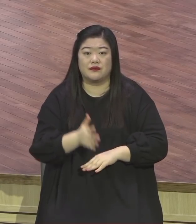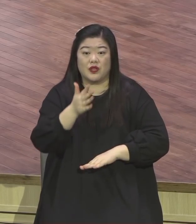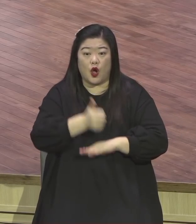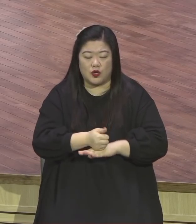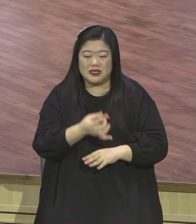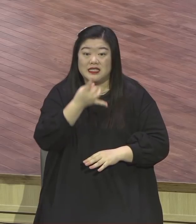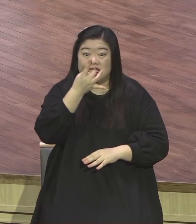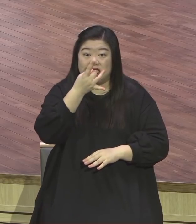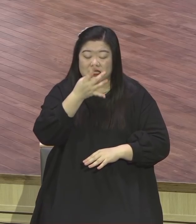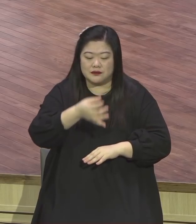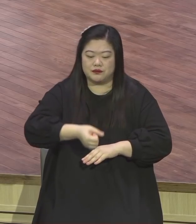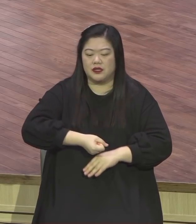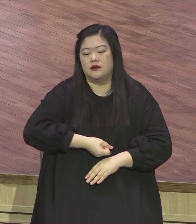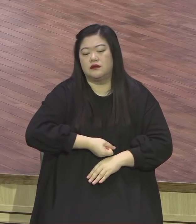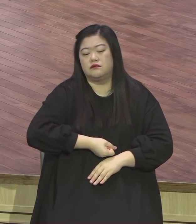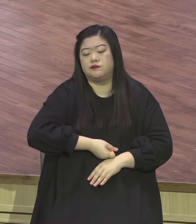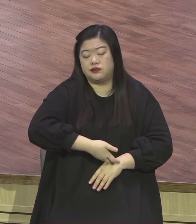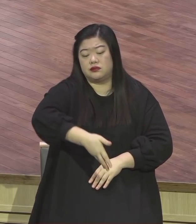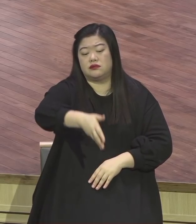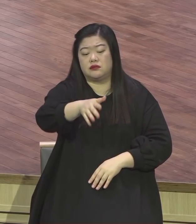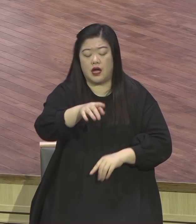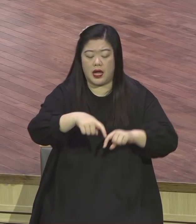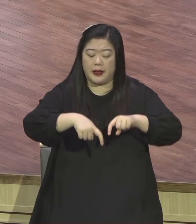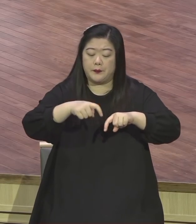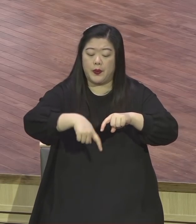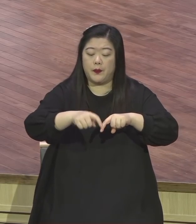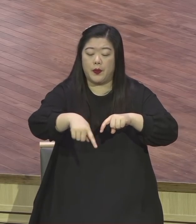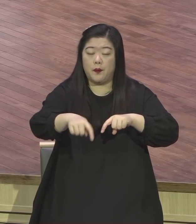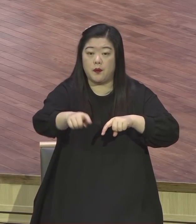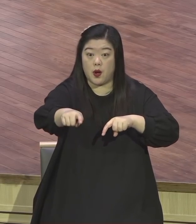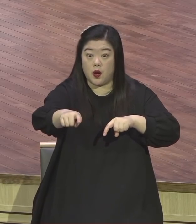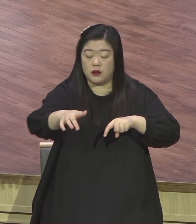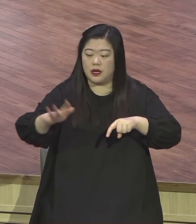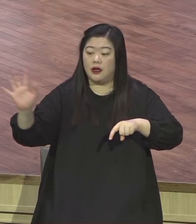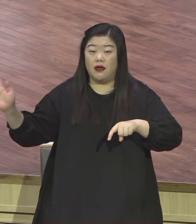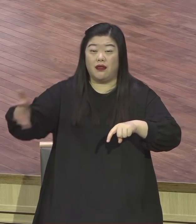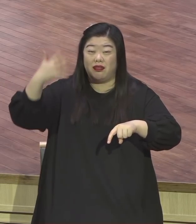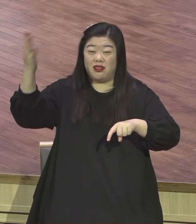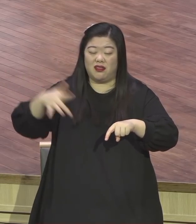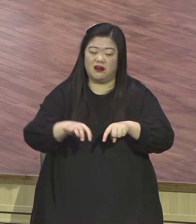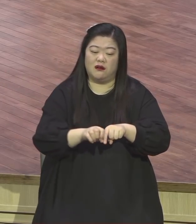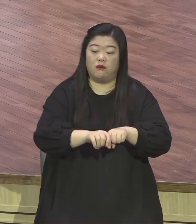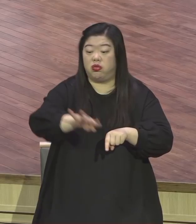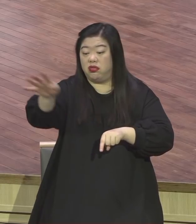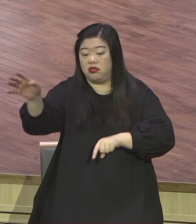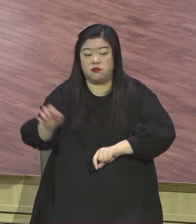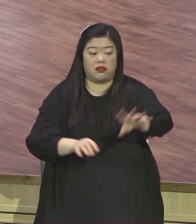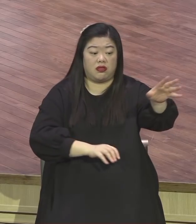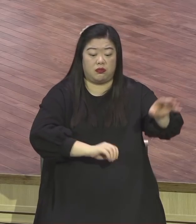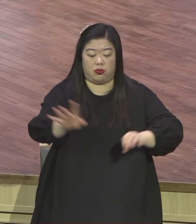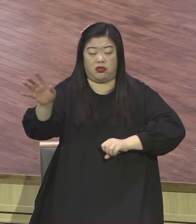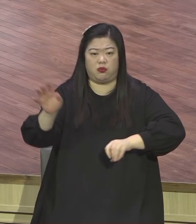날려가기도 하고 떨어지기도 하고 왜 그러냐면 그 당시에 예수님 당시의 농사 지은